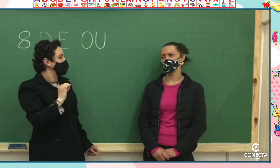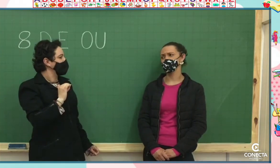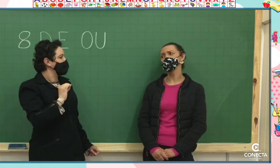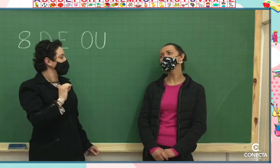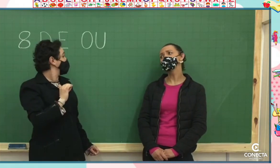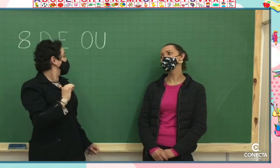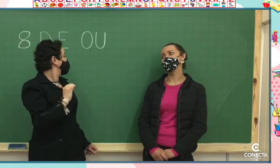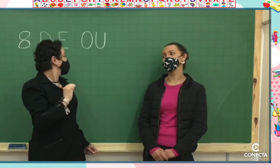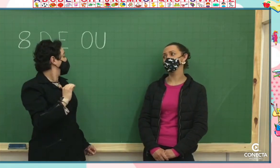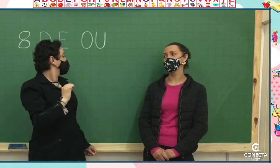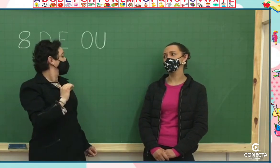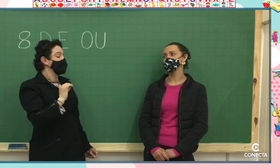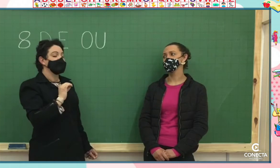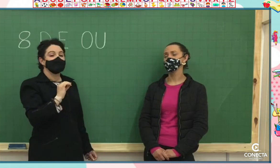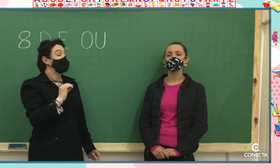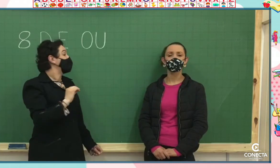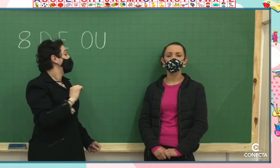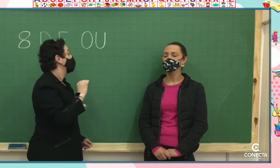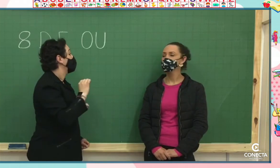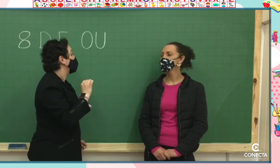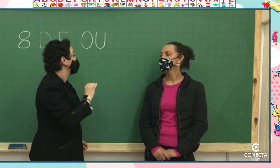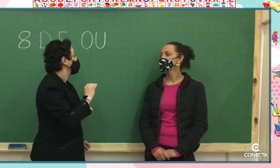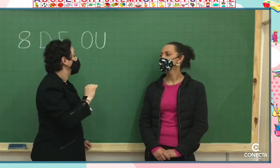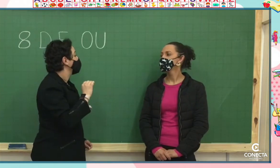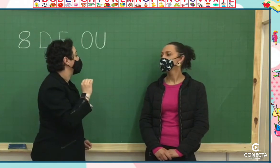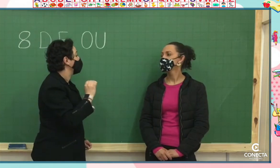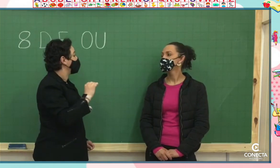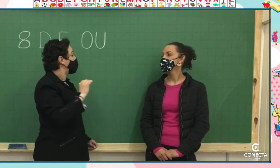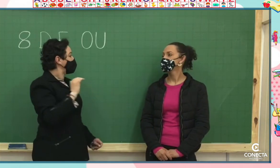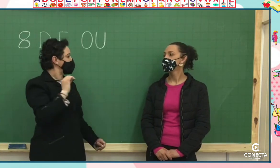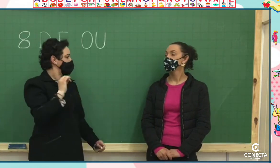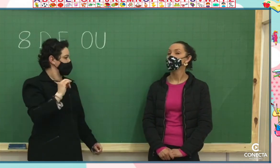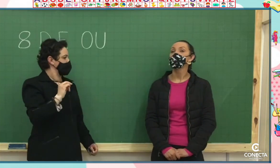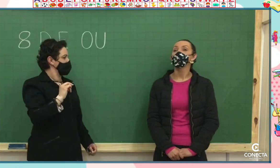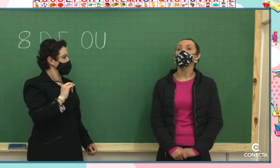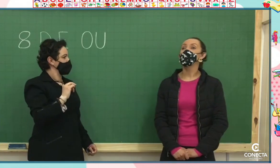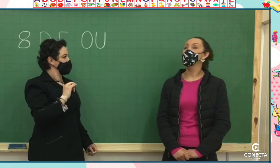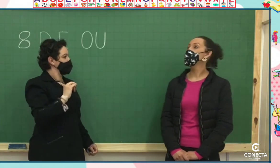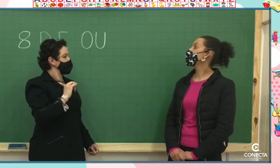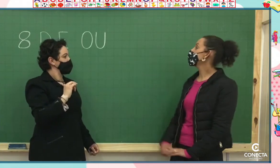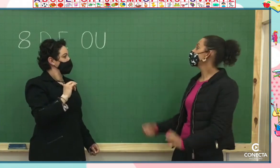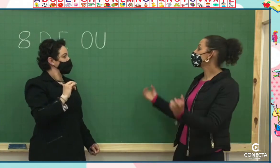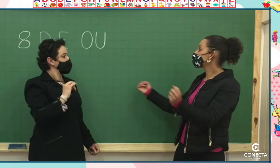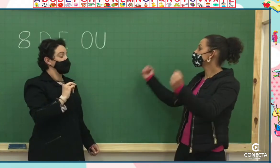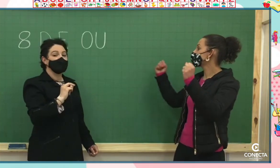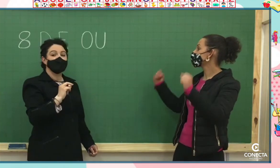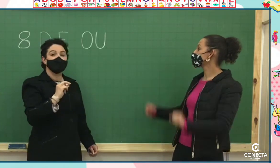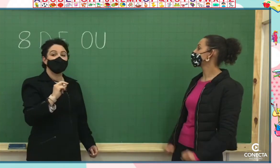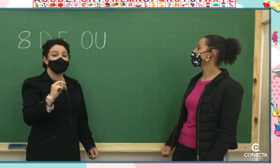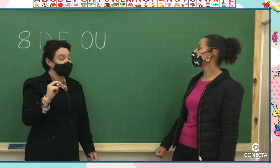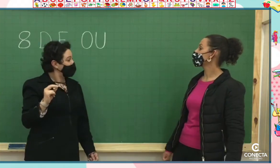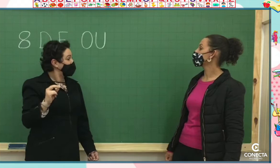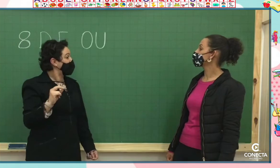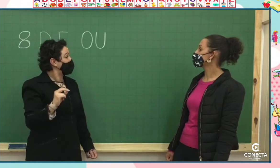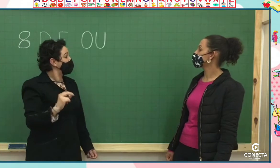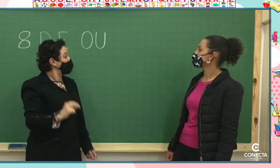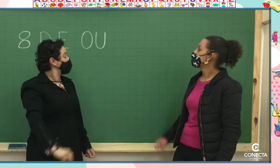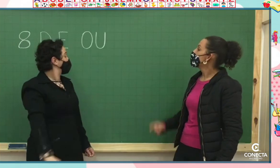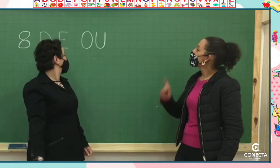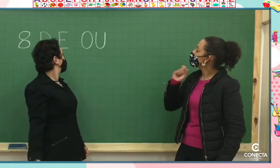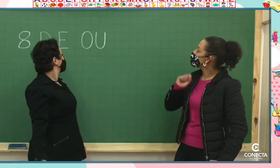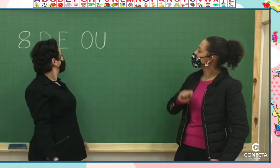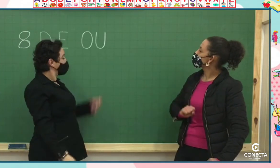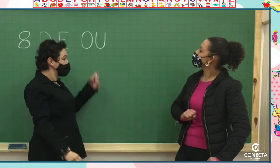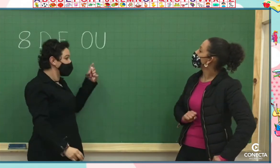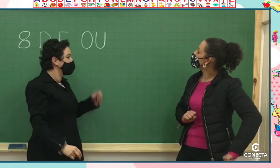Acho que não lembro, professora Lílian. É um encontro vocálico. Ah, encontro vocálico. Isso